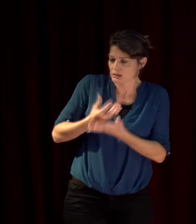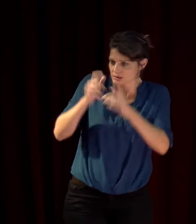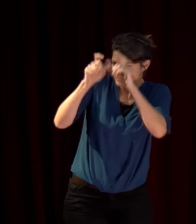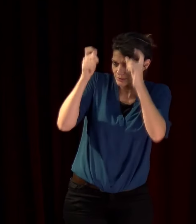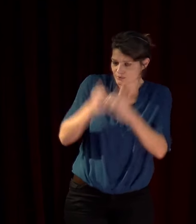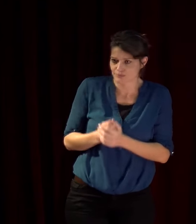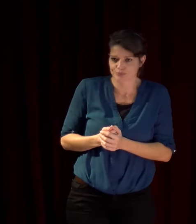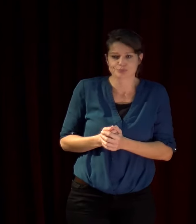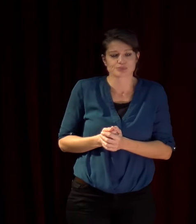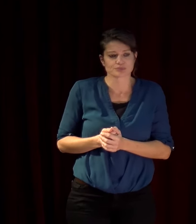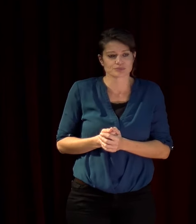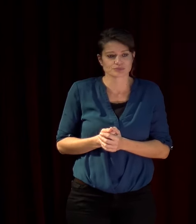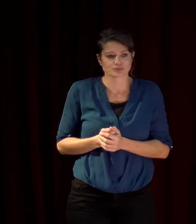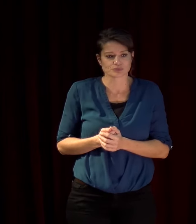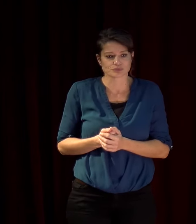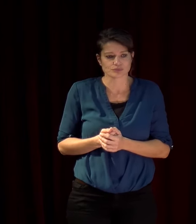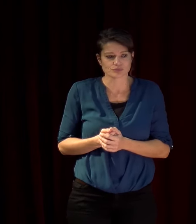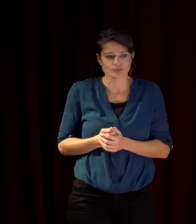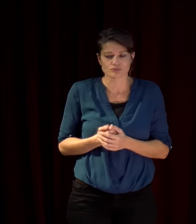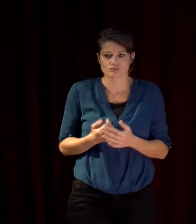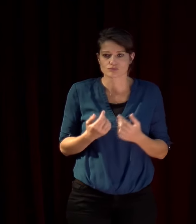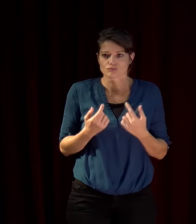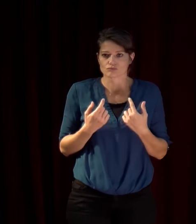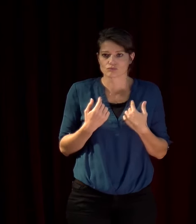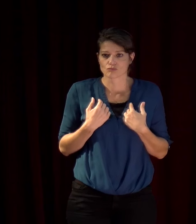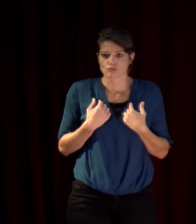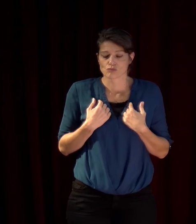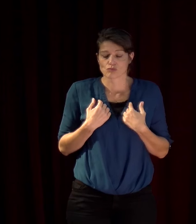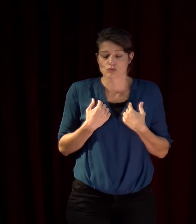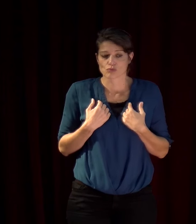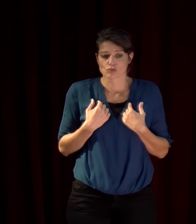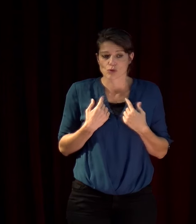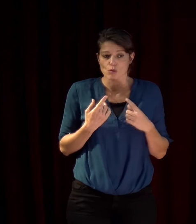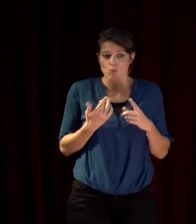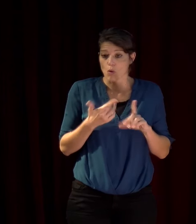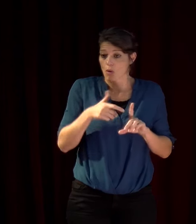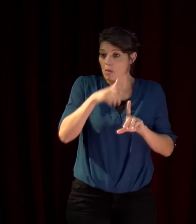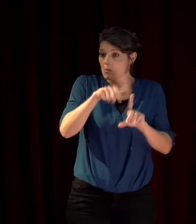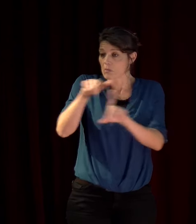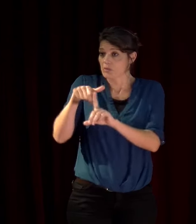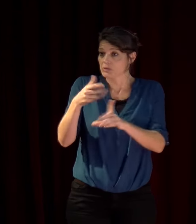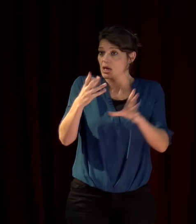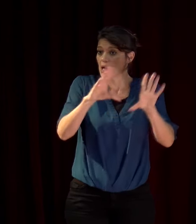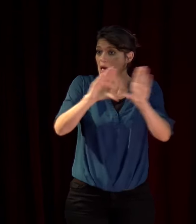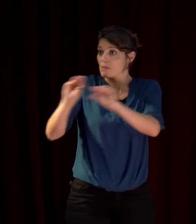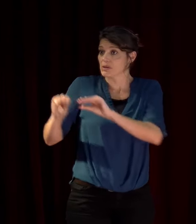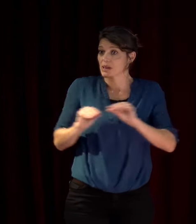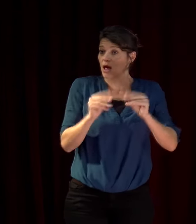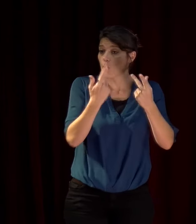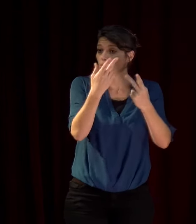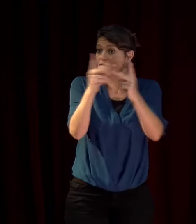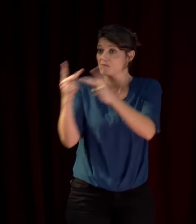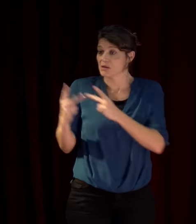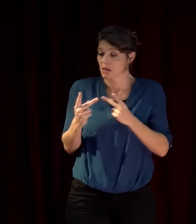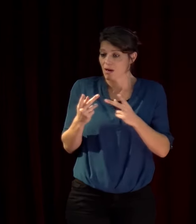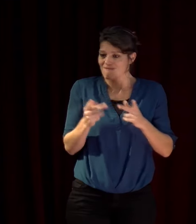je ne trouve pas que je partage les mêmes valeurs avec les gens qui habitent dans les autres villes et je ne